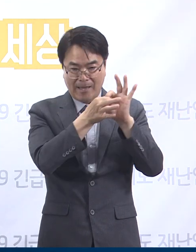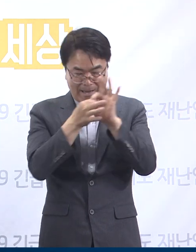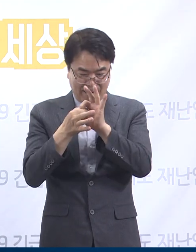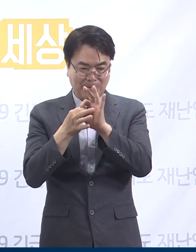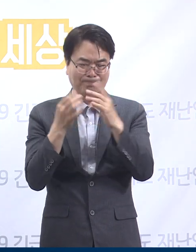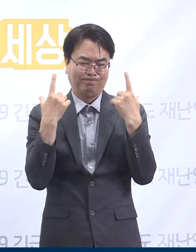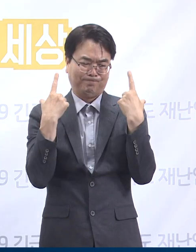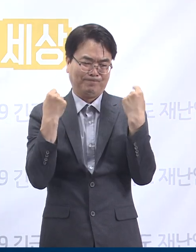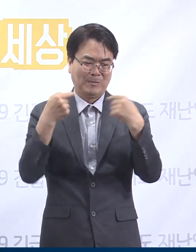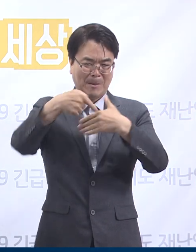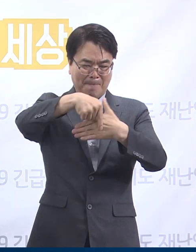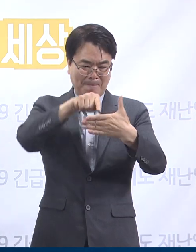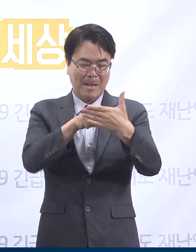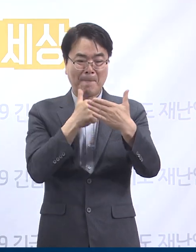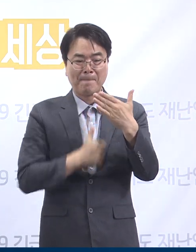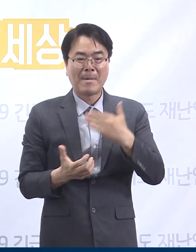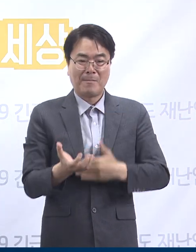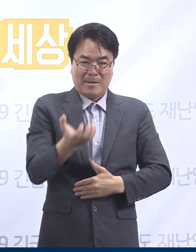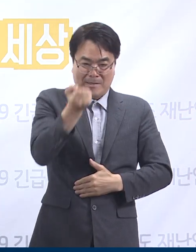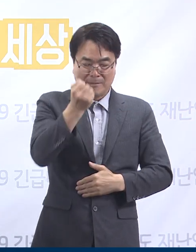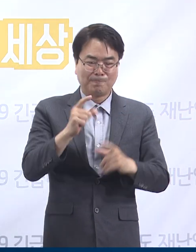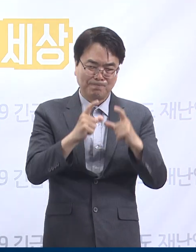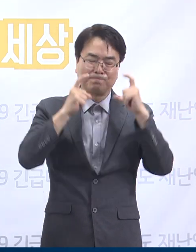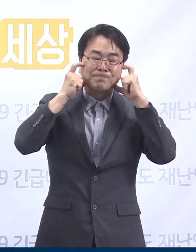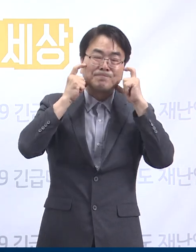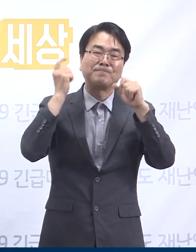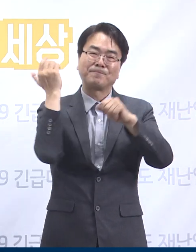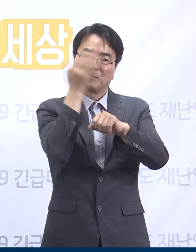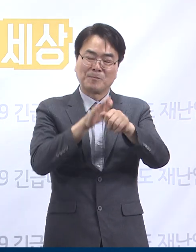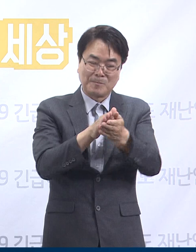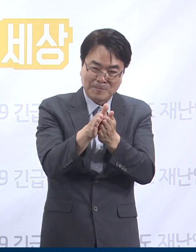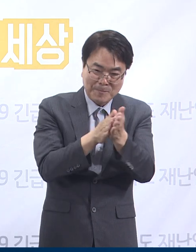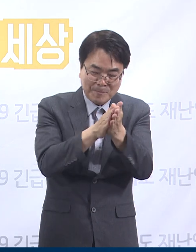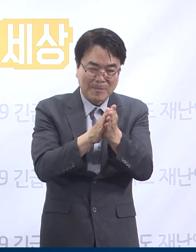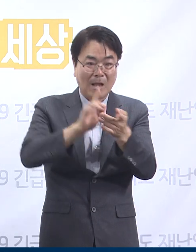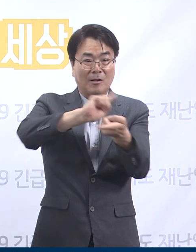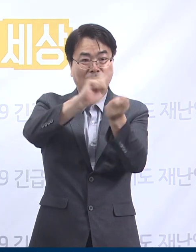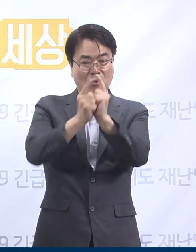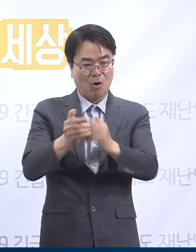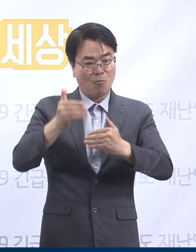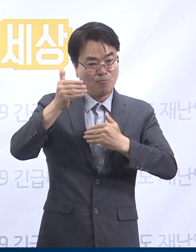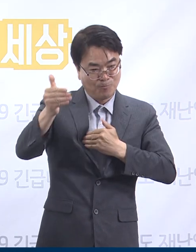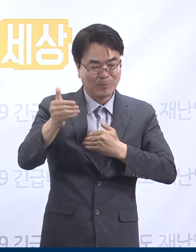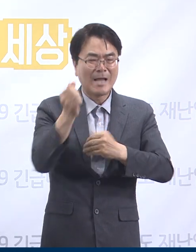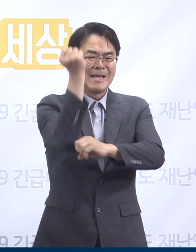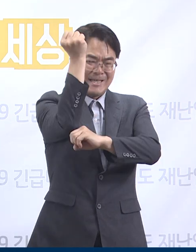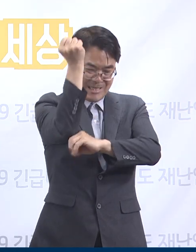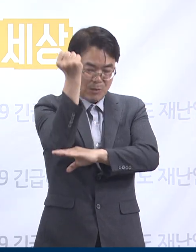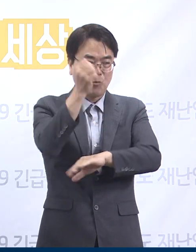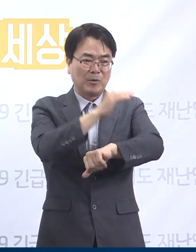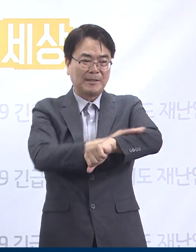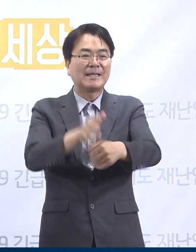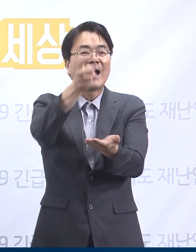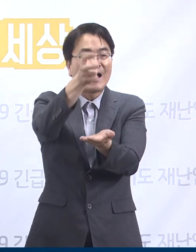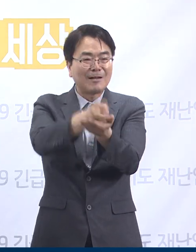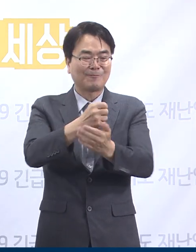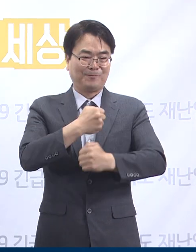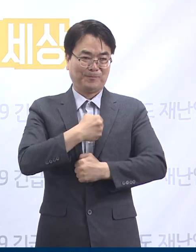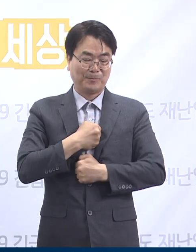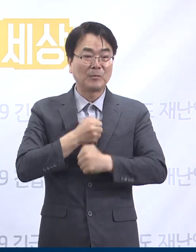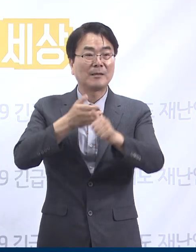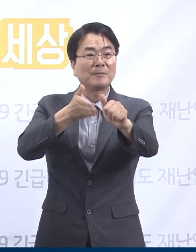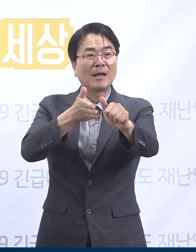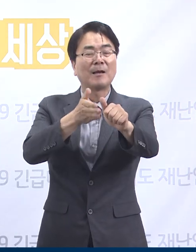생활 속에서 마스크 착용, 손 씻기, 거리 두기 등 가장 기초적인 방역수칙을 철저히 지켜주시기 바라며